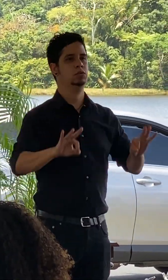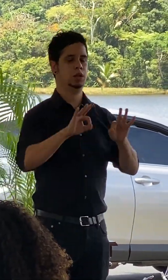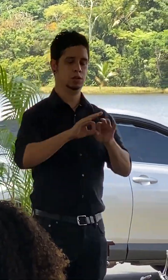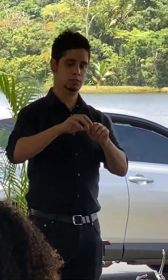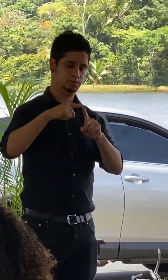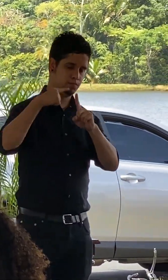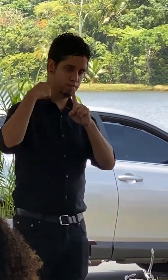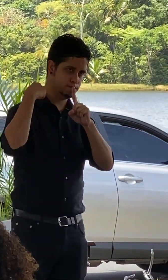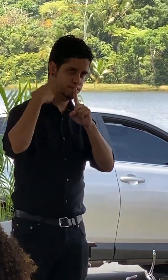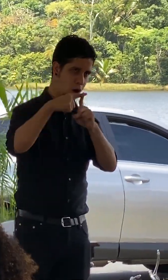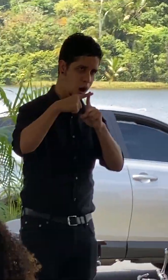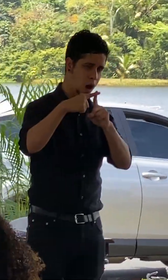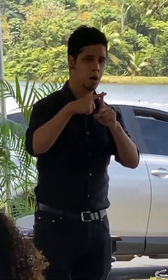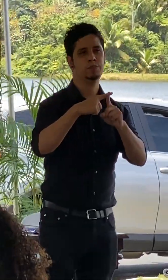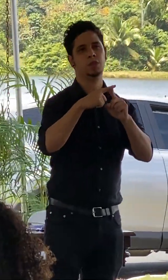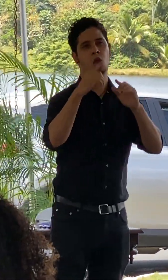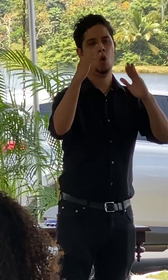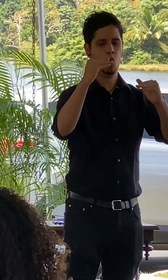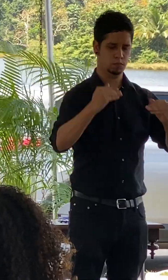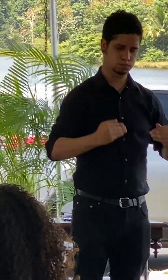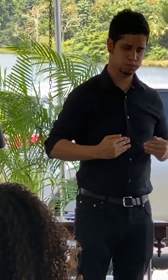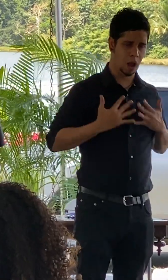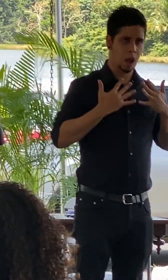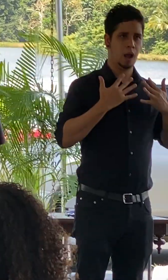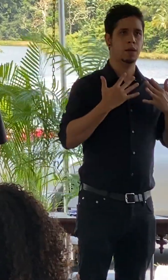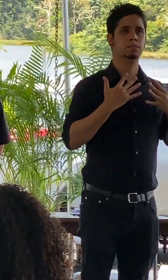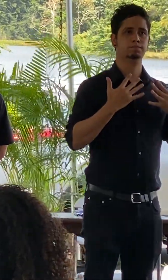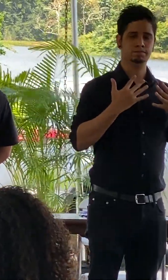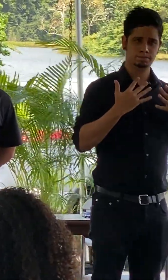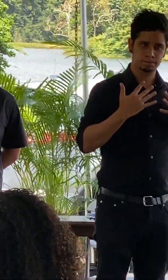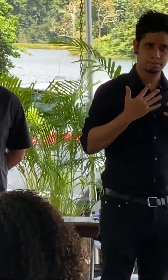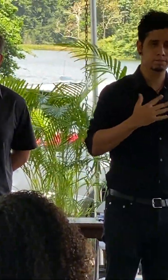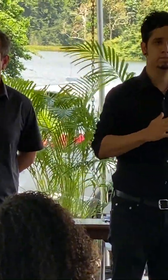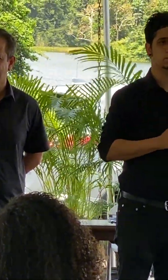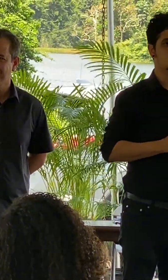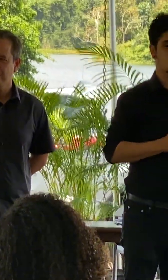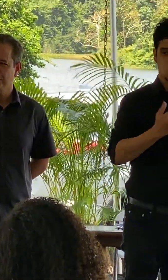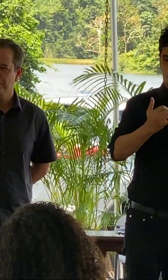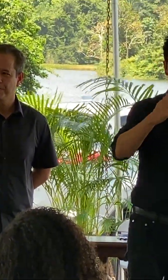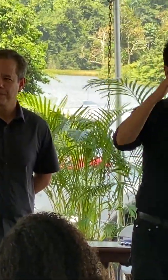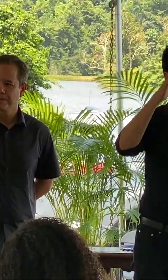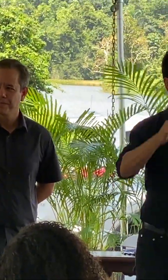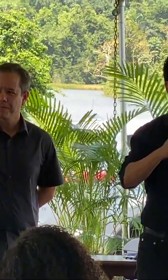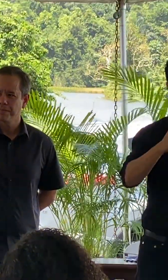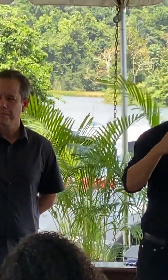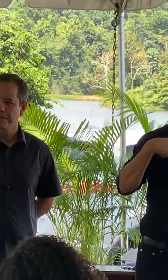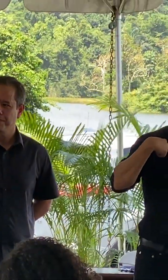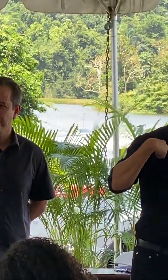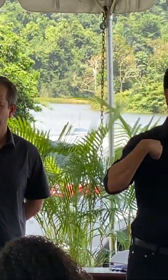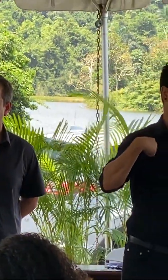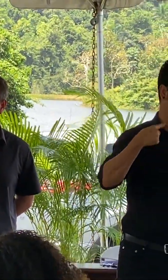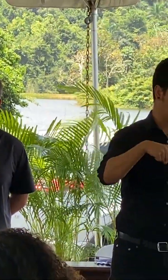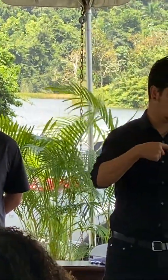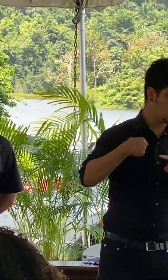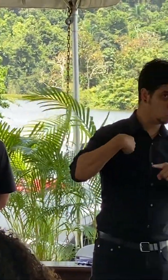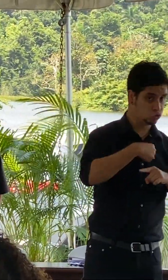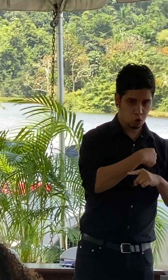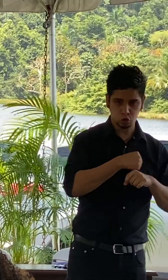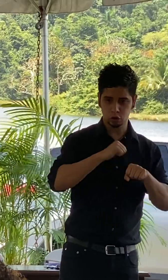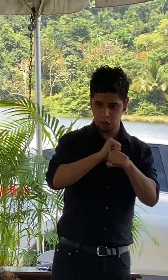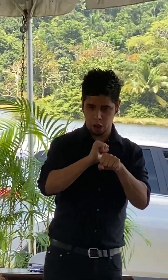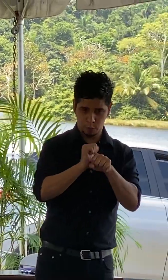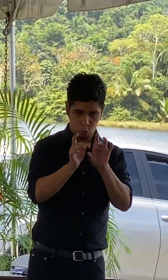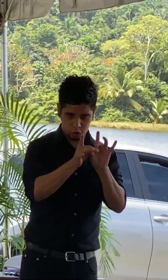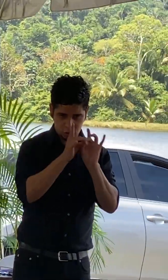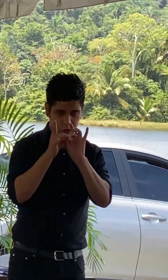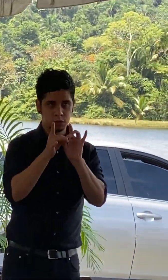y podemos confirmar nuevamente alcalde que cuando somos colaboradores y trabajamos en unión